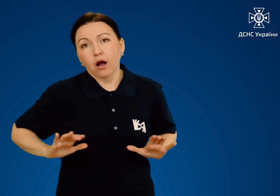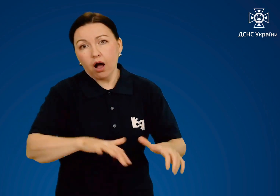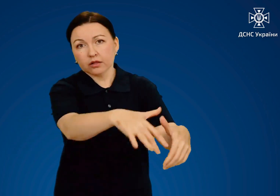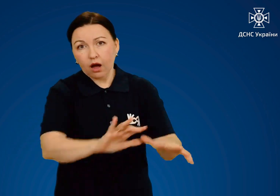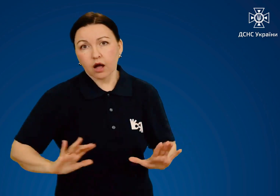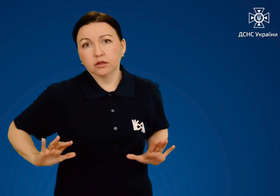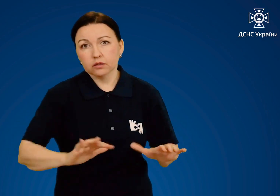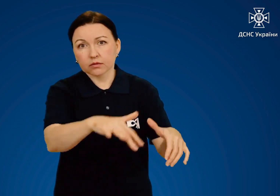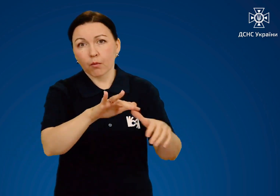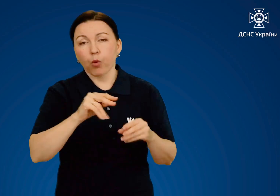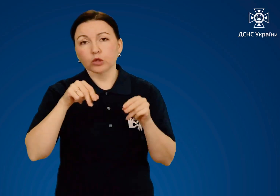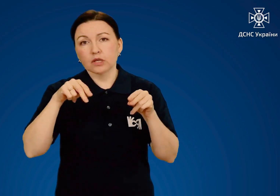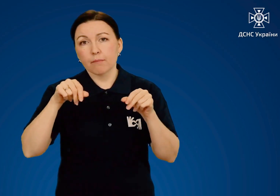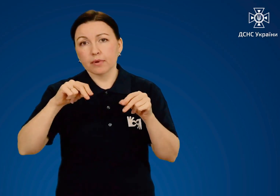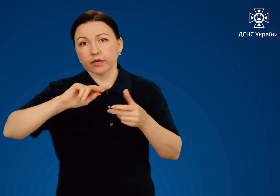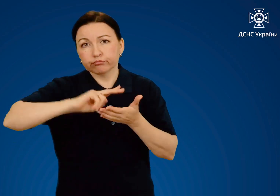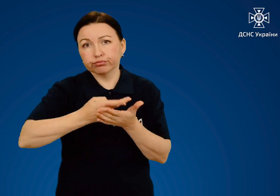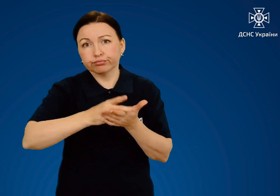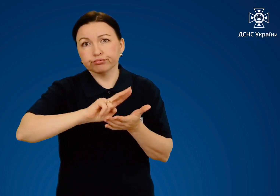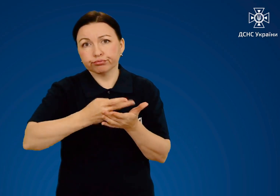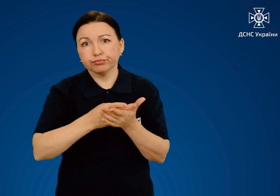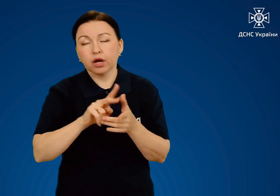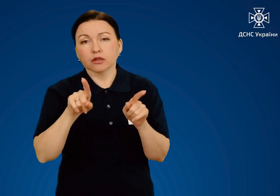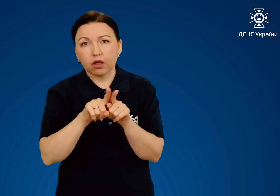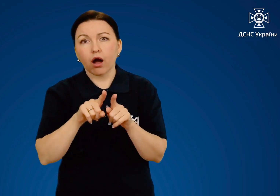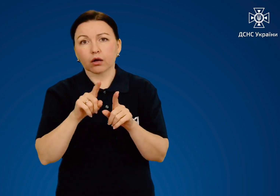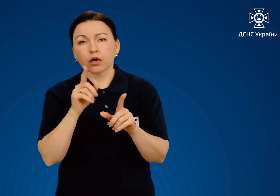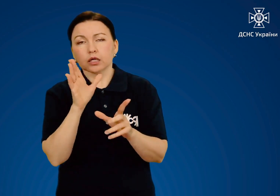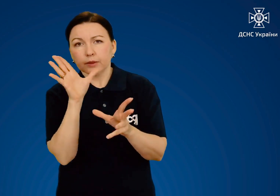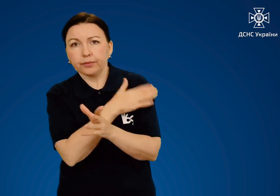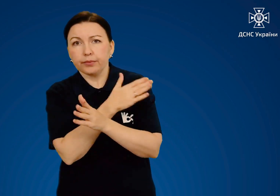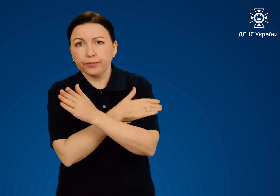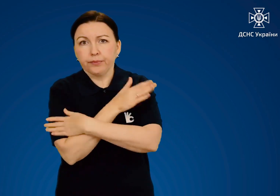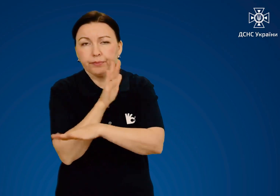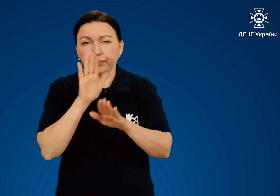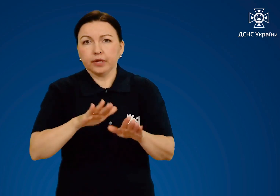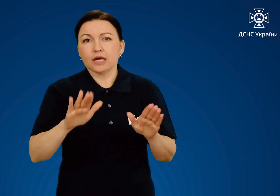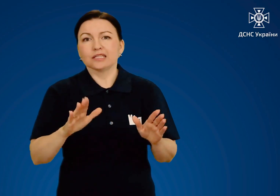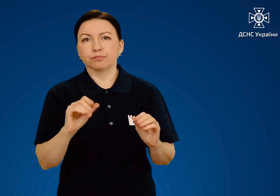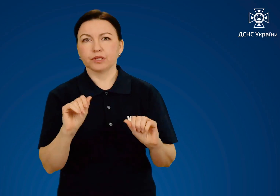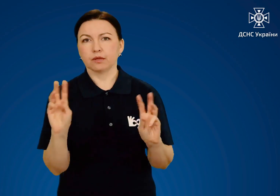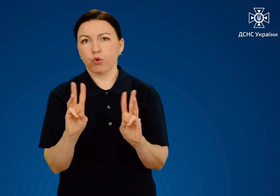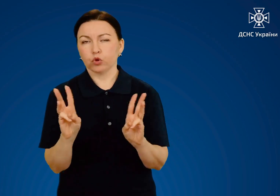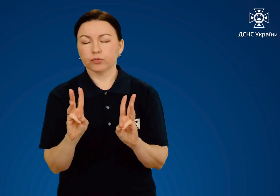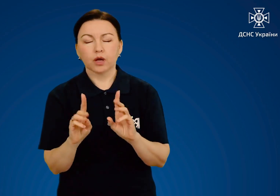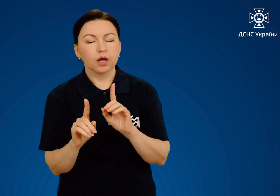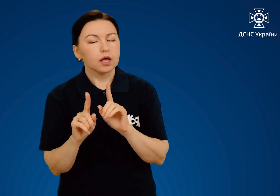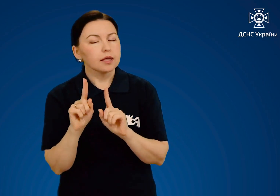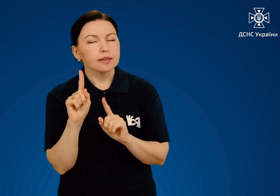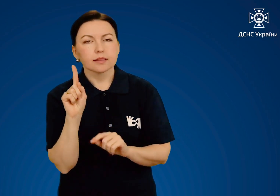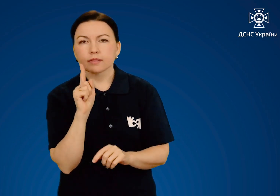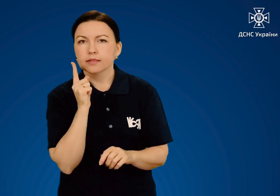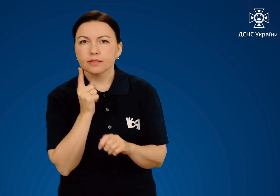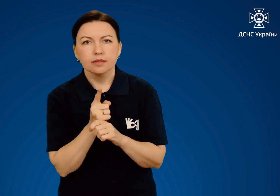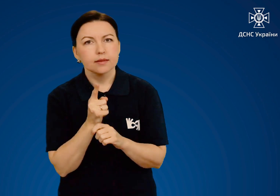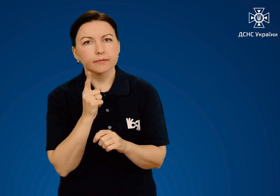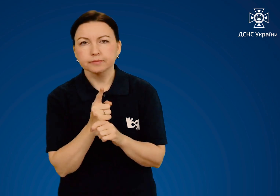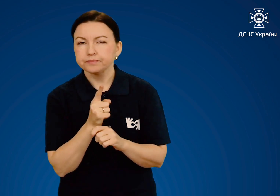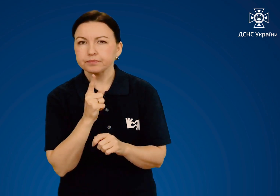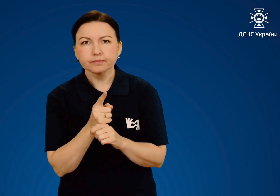катати людину, що горить по землі, спробі так збити полум'я. Але в жодному разі